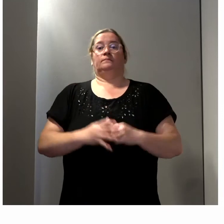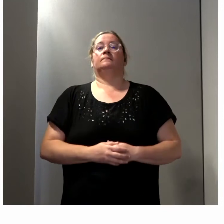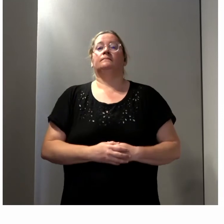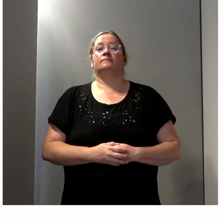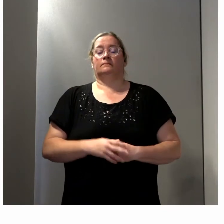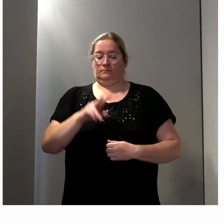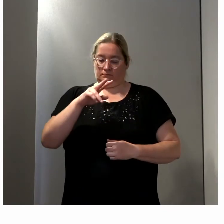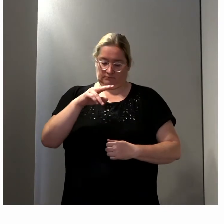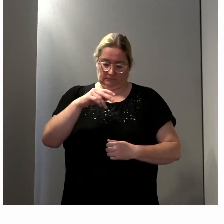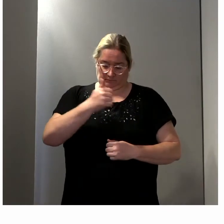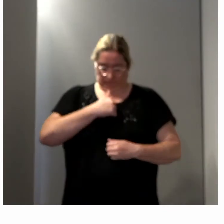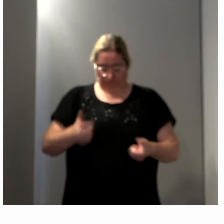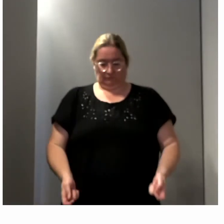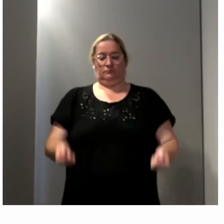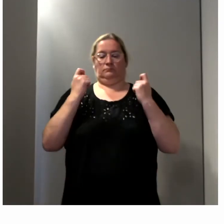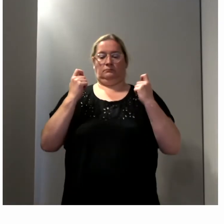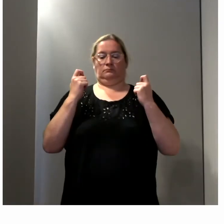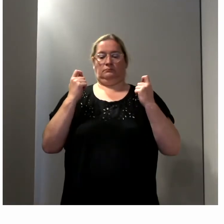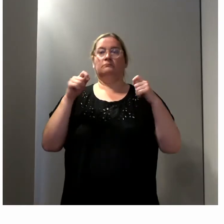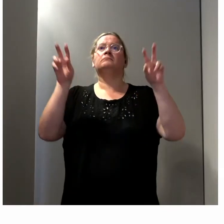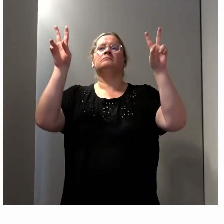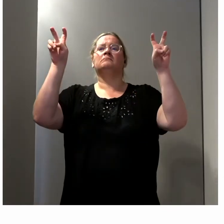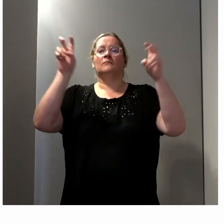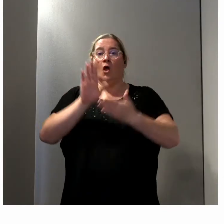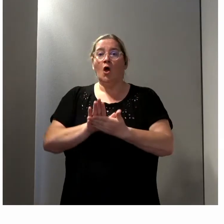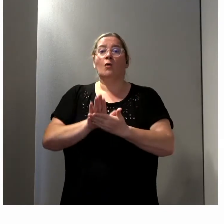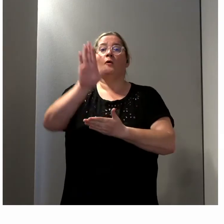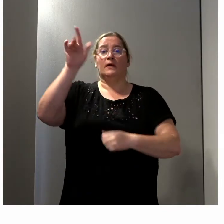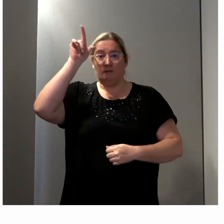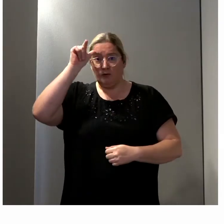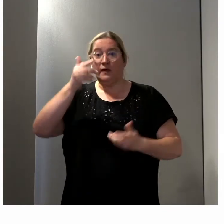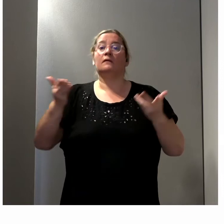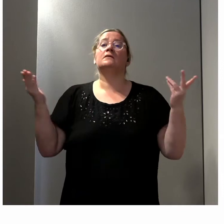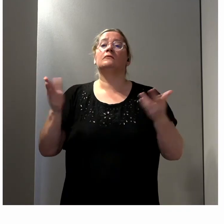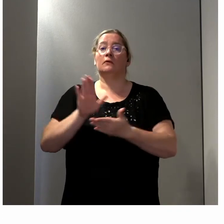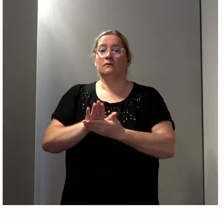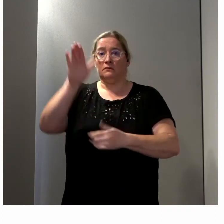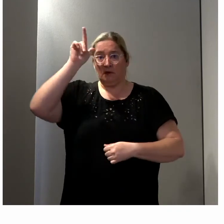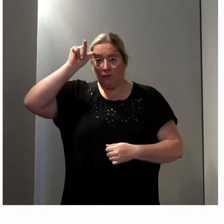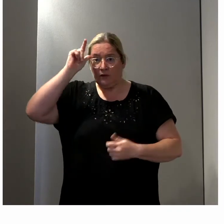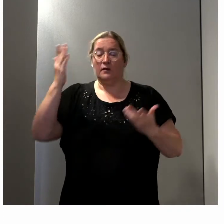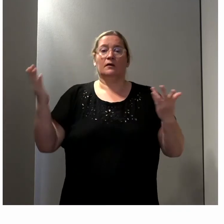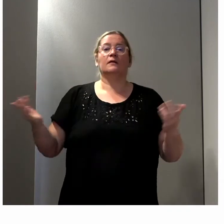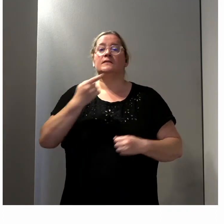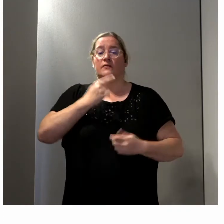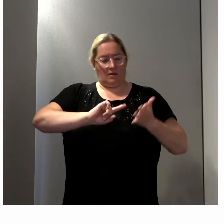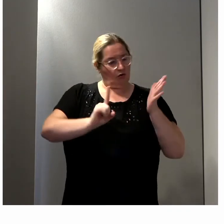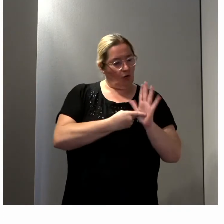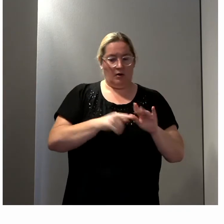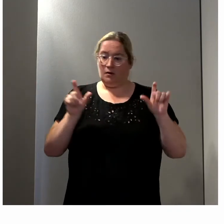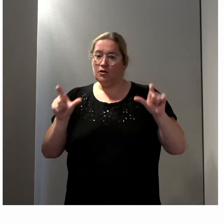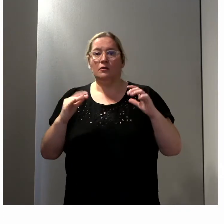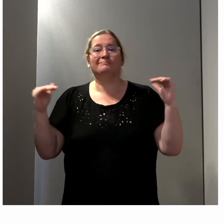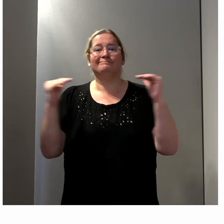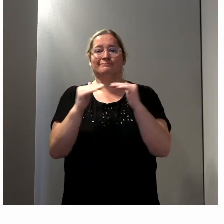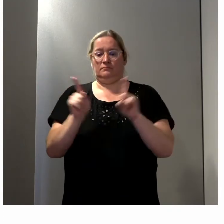'intitulé de ma délégation, la promesse républicaine. Alors qu'est que c'est que la promesse républicaine ? Eh bien, c'est l'égalité des droits et des chances